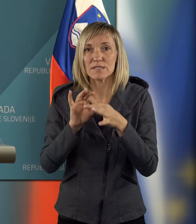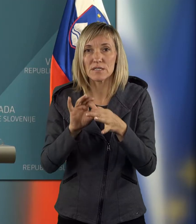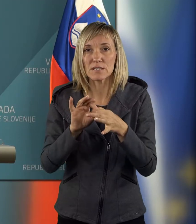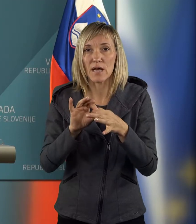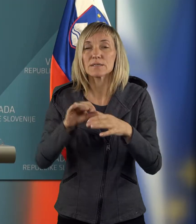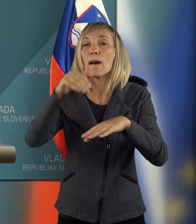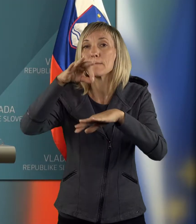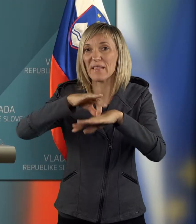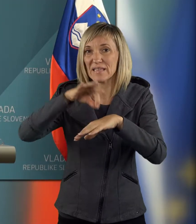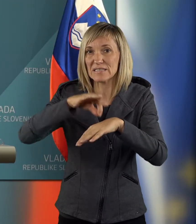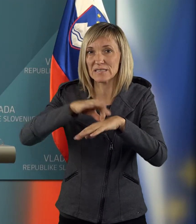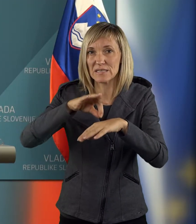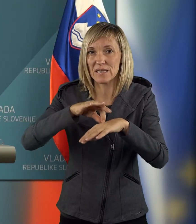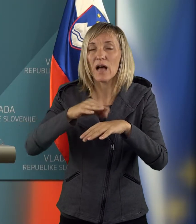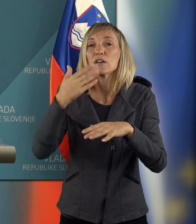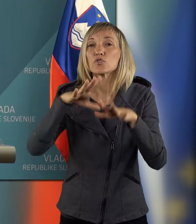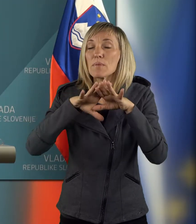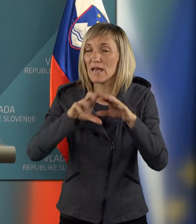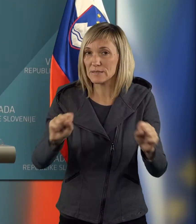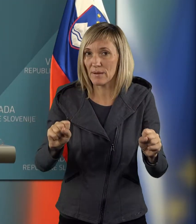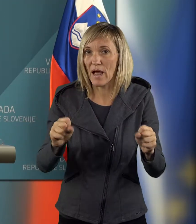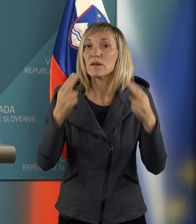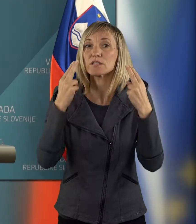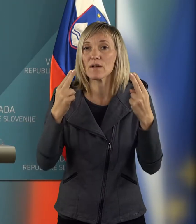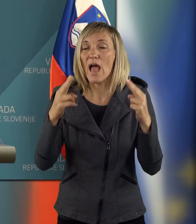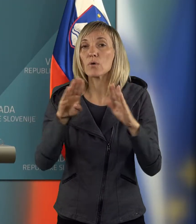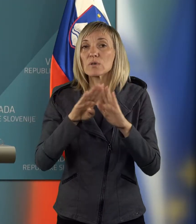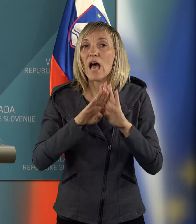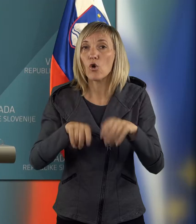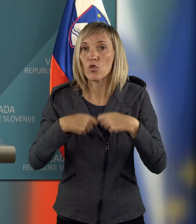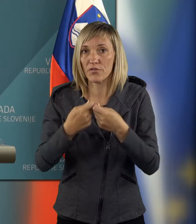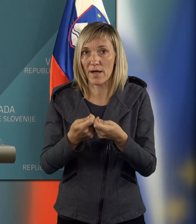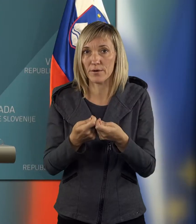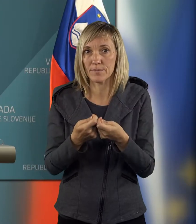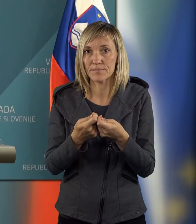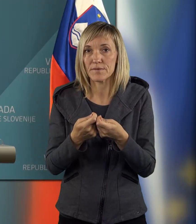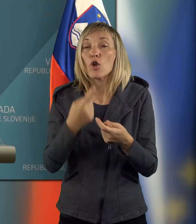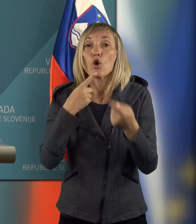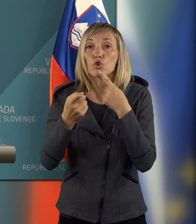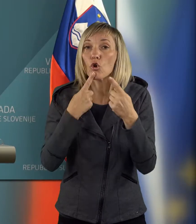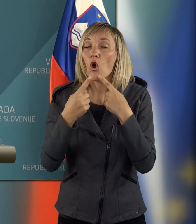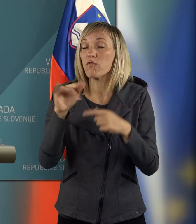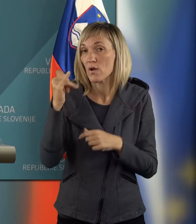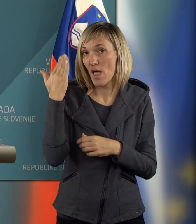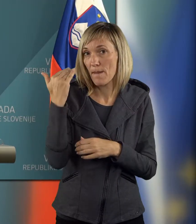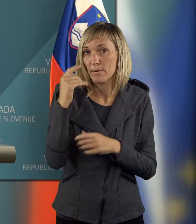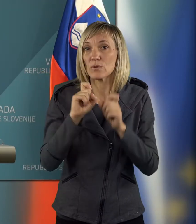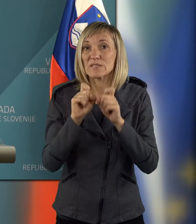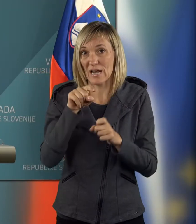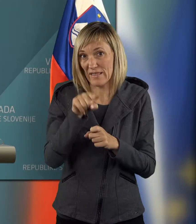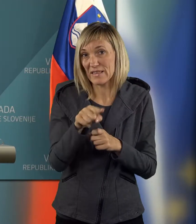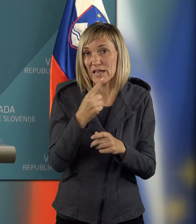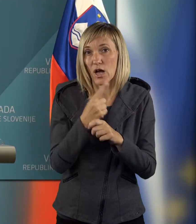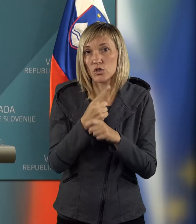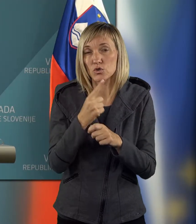Medicino, bili speljani v skladu z veljavno zakonodajo, dogovor pa je bil, zaradi tega